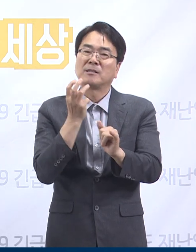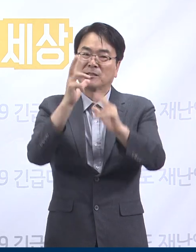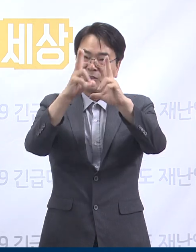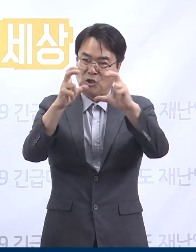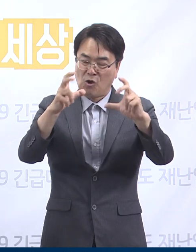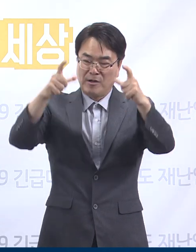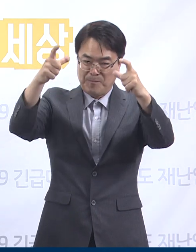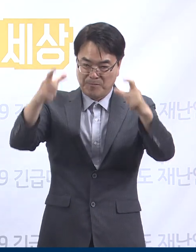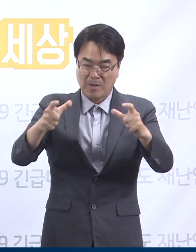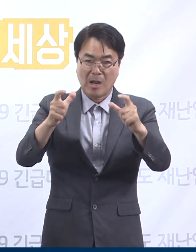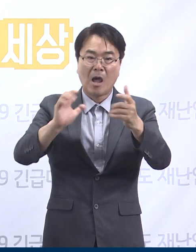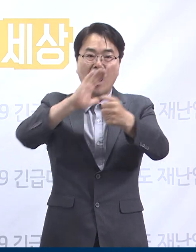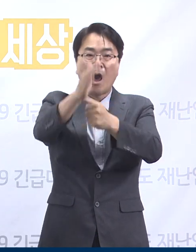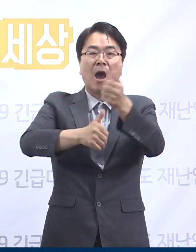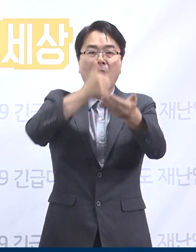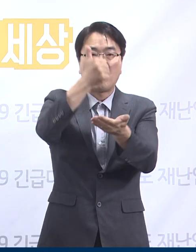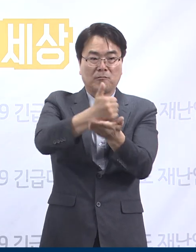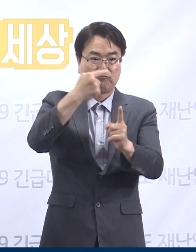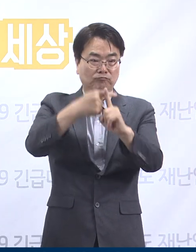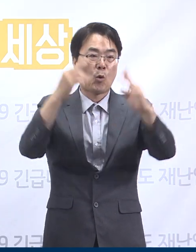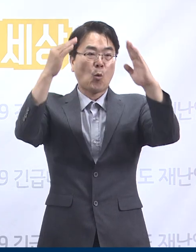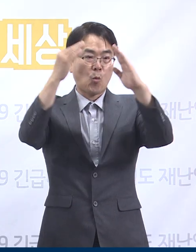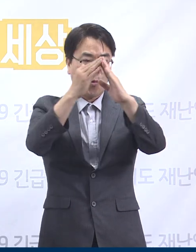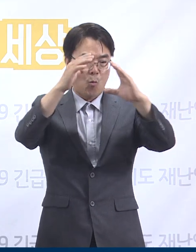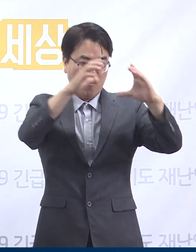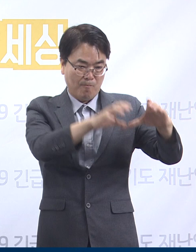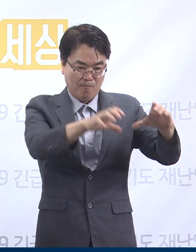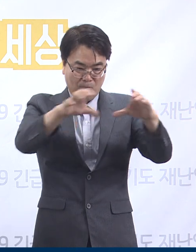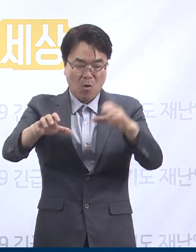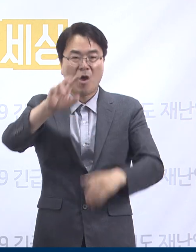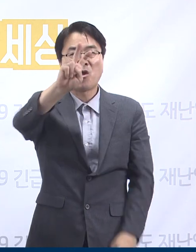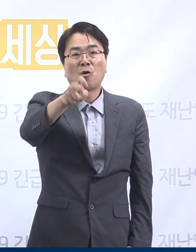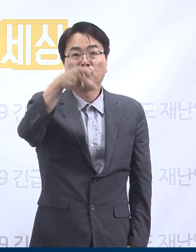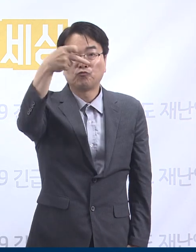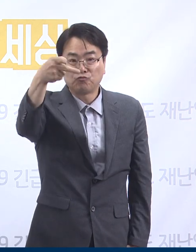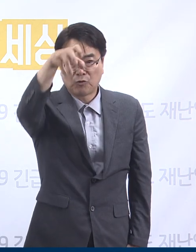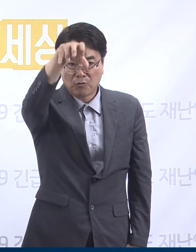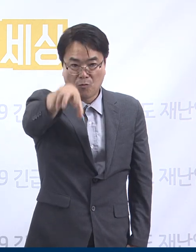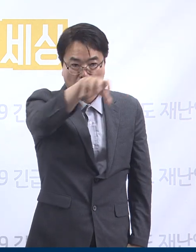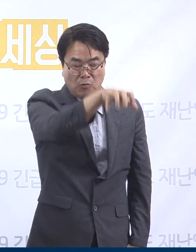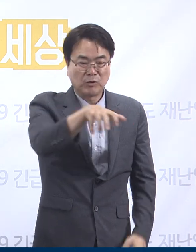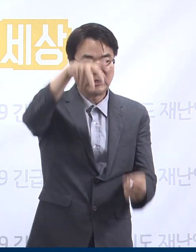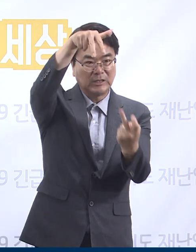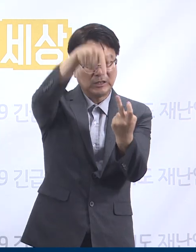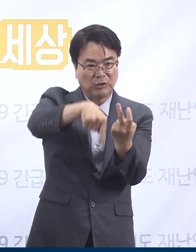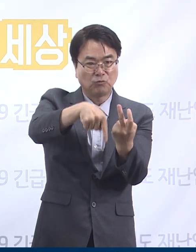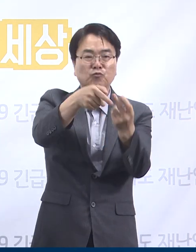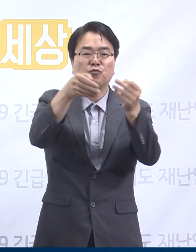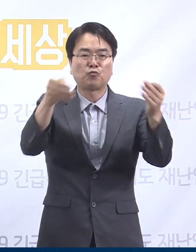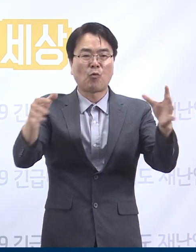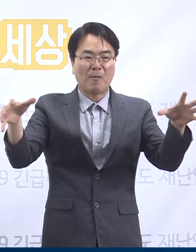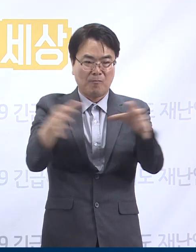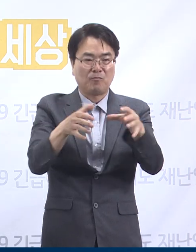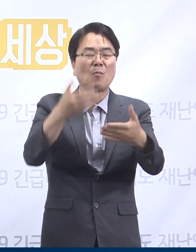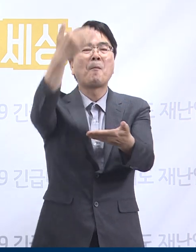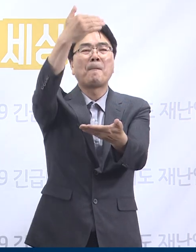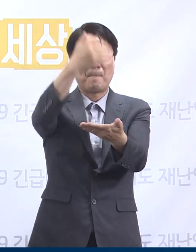12개소는 자체적으로 6월 13일부터 26일까지 2주간 예배를 폐해한 상태입니다.